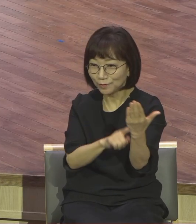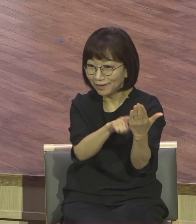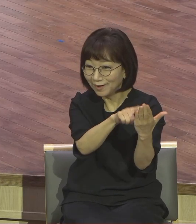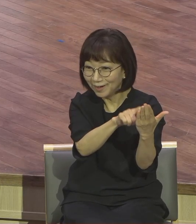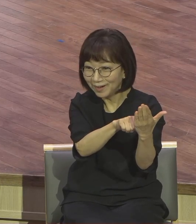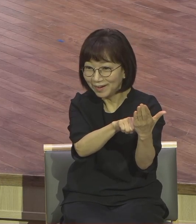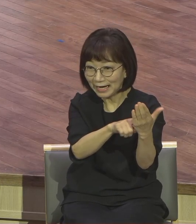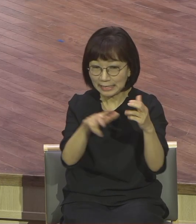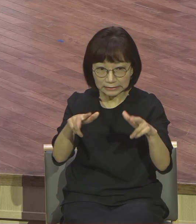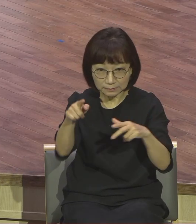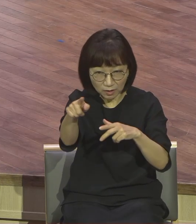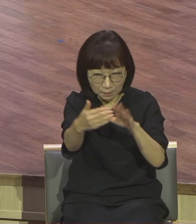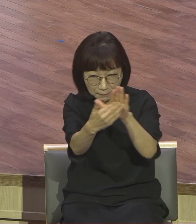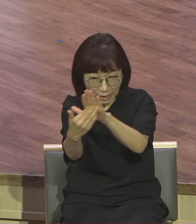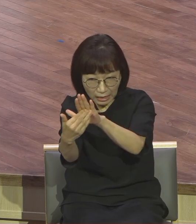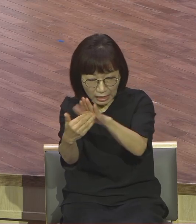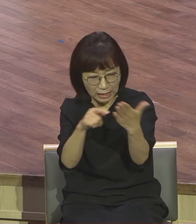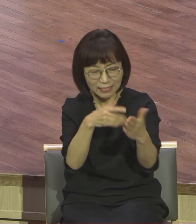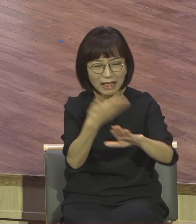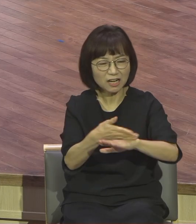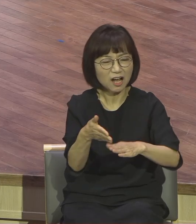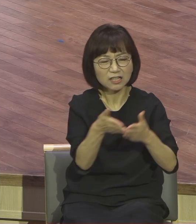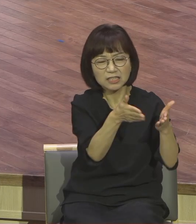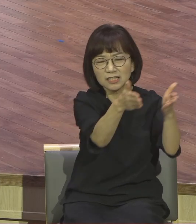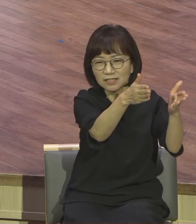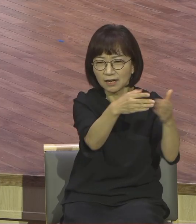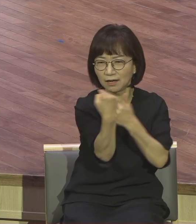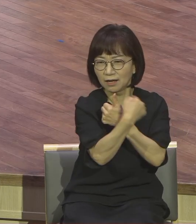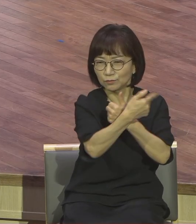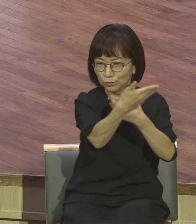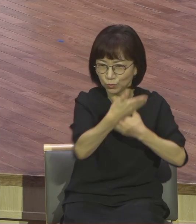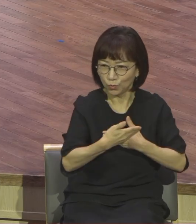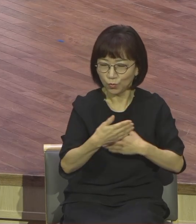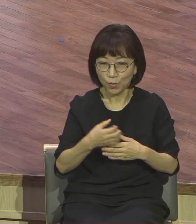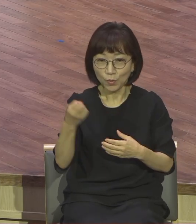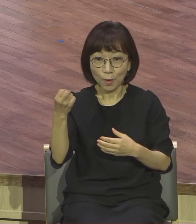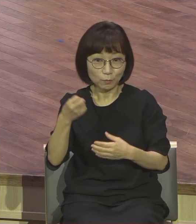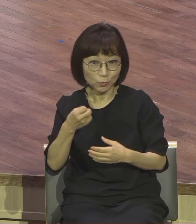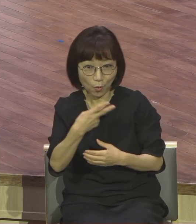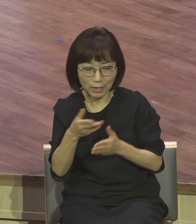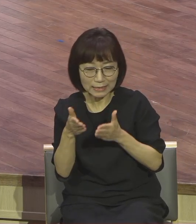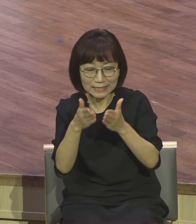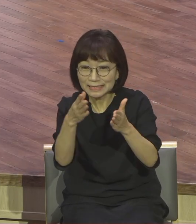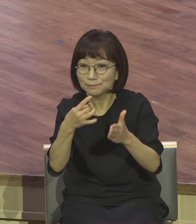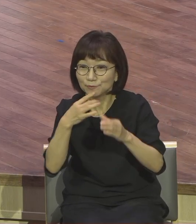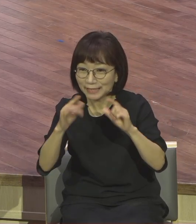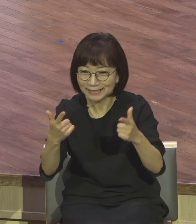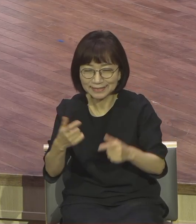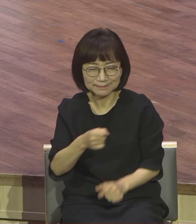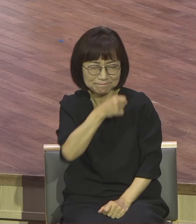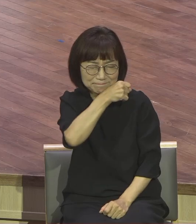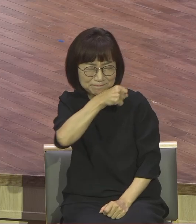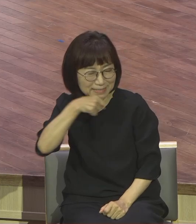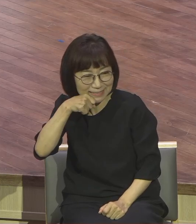교통정보 상황. 그렇죠. 주변에 맛집이 어디였는지 관광업소가 어디였는지 주차장이 어디였는지 뭐